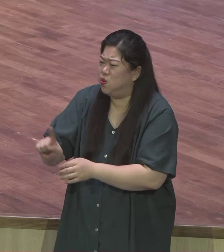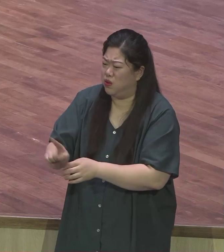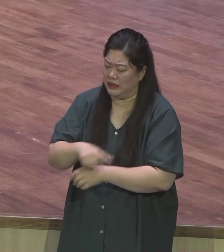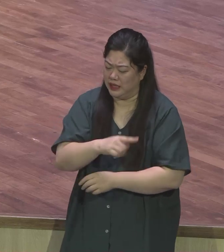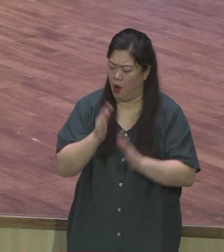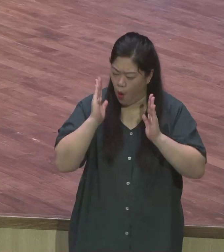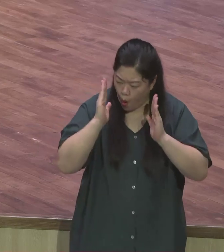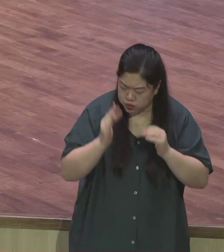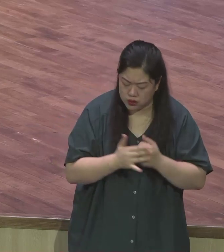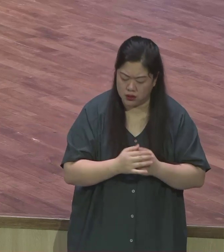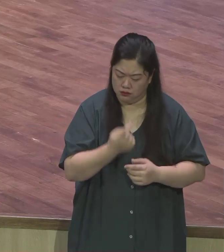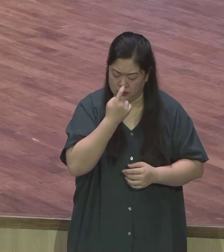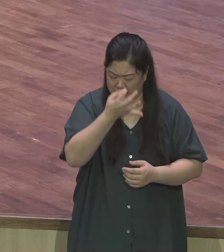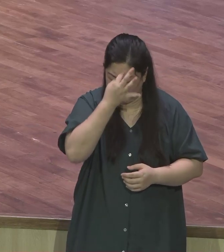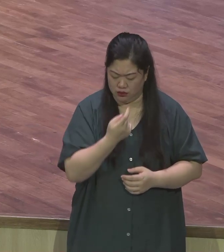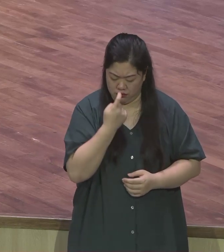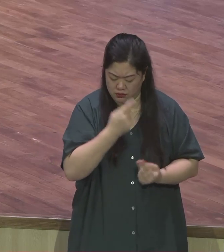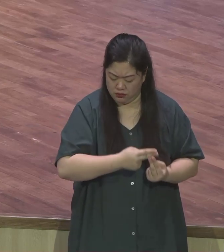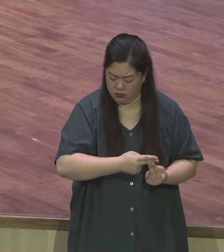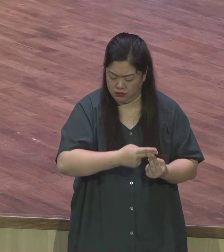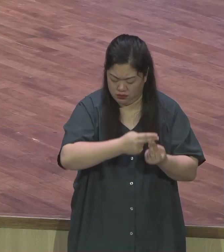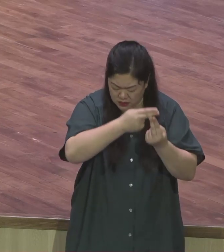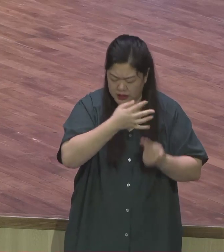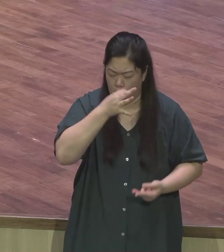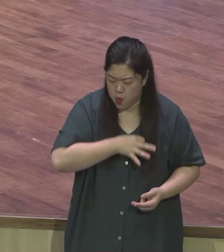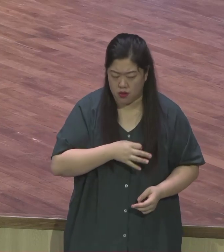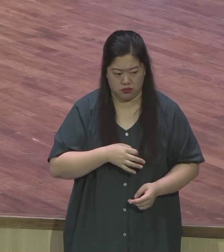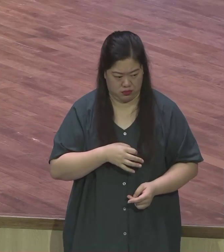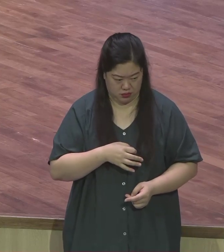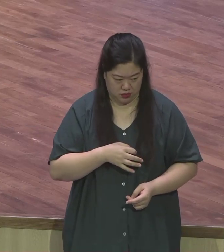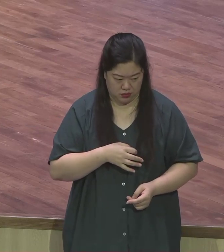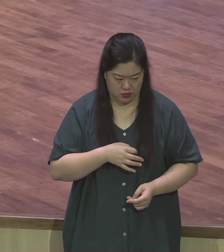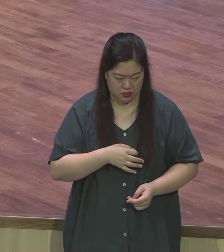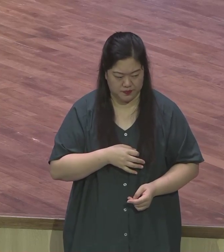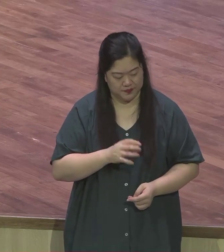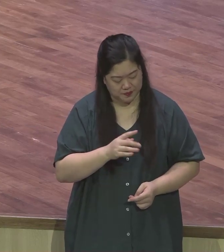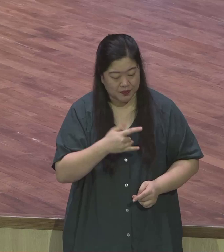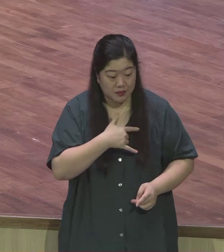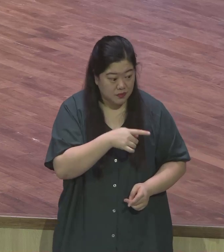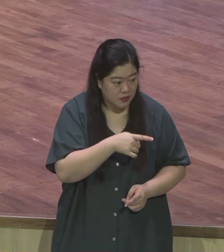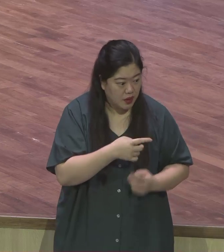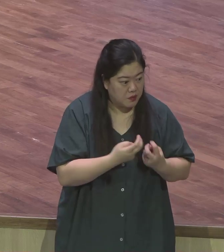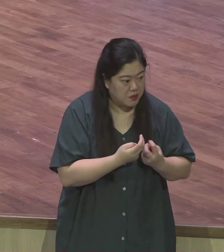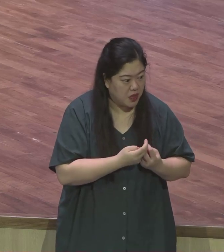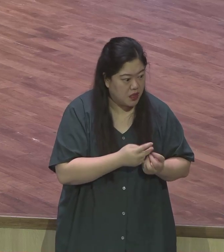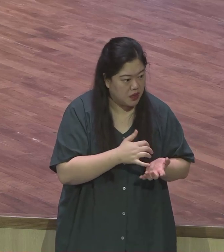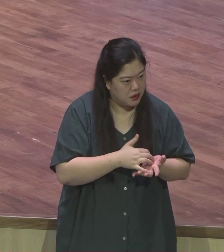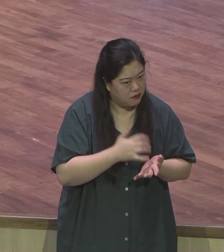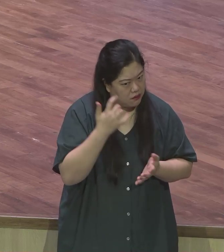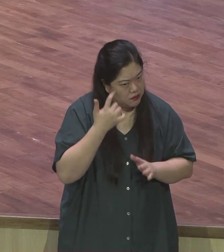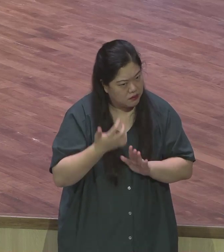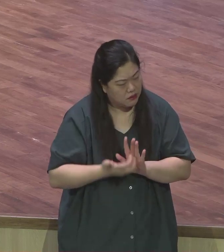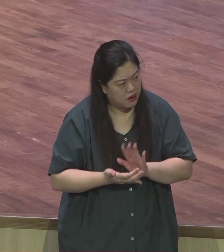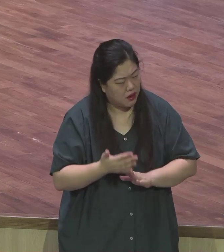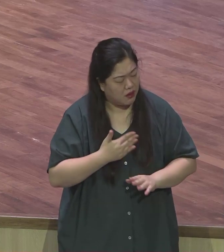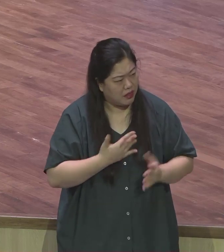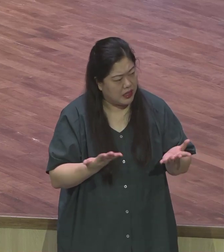그런데 더 문제는 우리도 똑같이 세상 속에 살다 보니 그런 세속적인 계산법이 그대로 우리에게 익숙해져서 우리도 그렇게